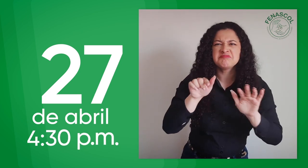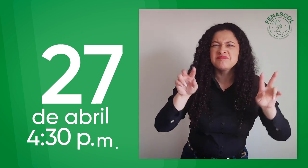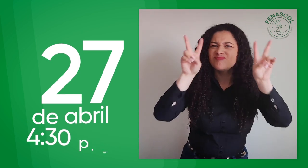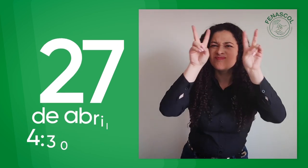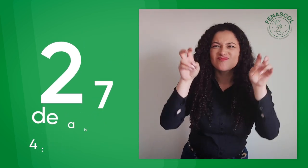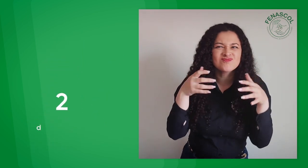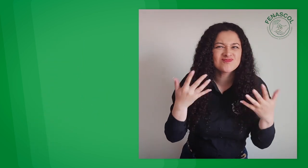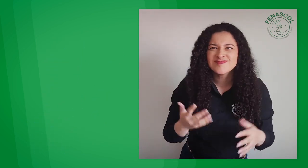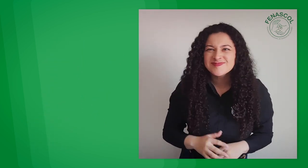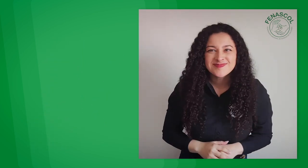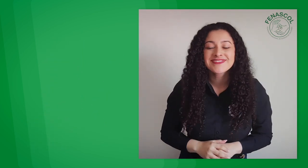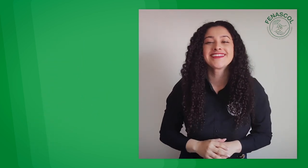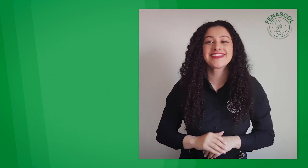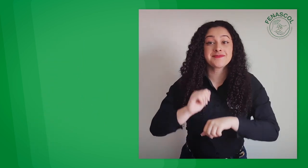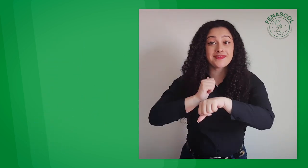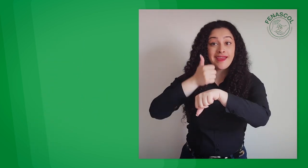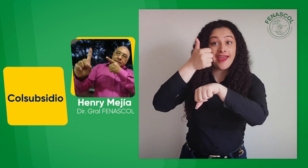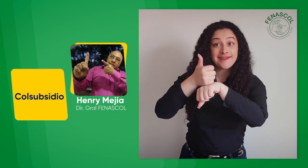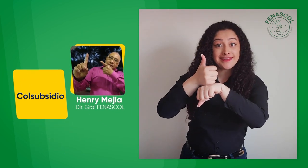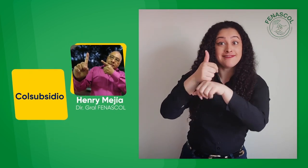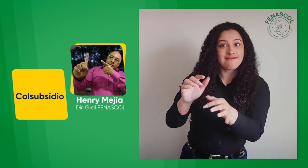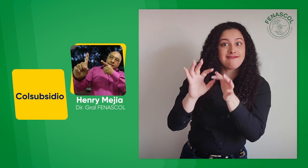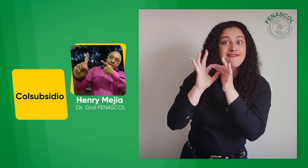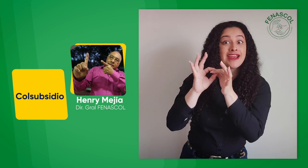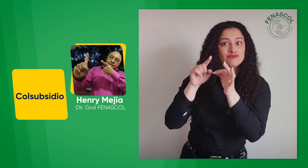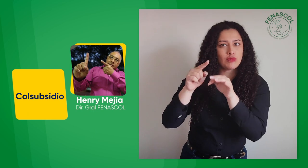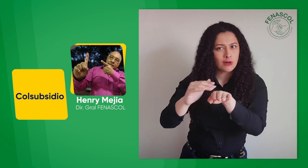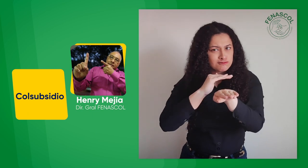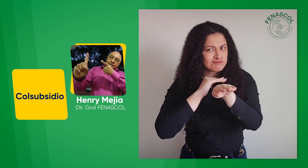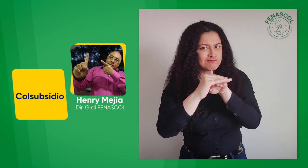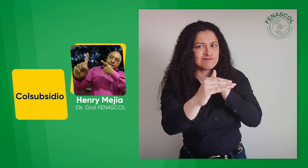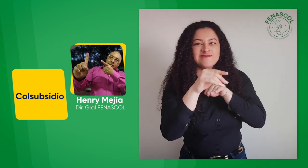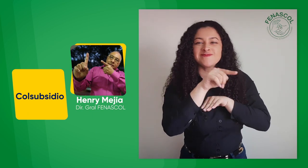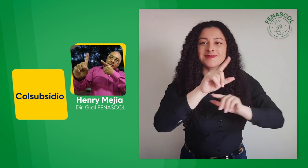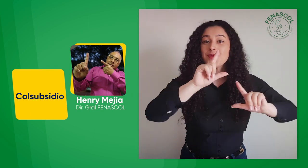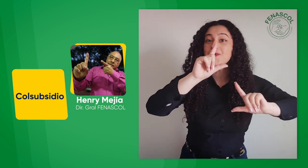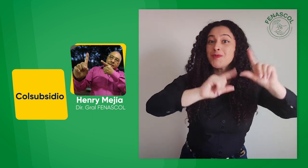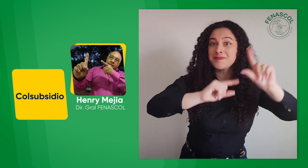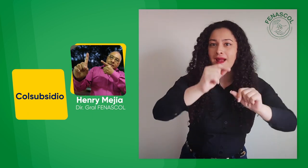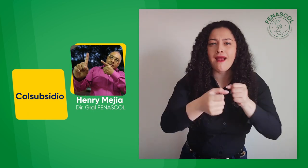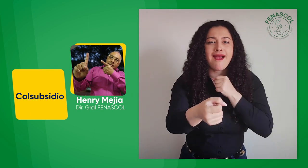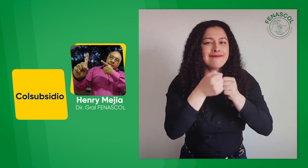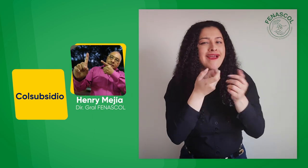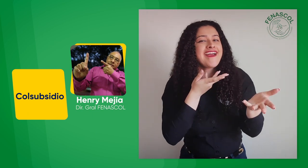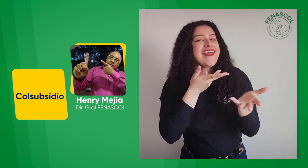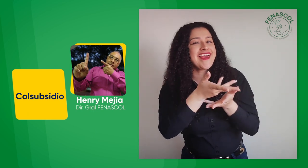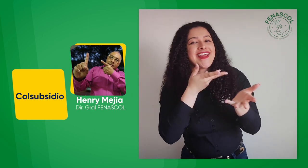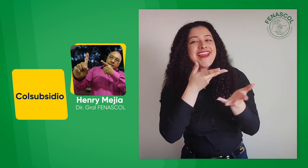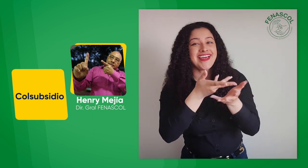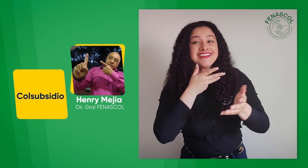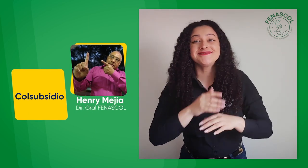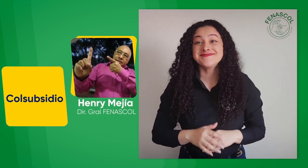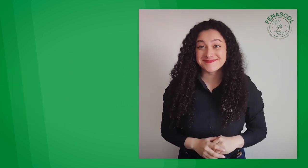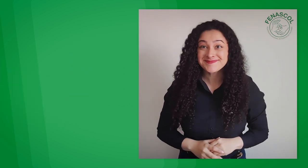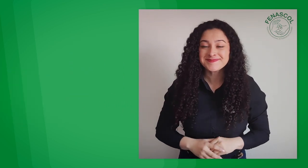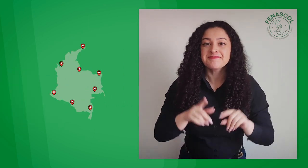Tendremos las secciones de Entrevista con el director de FENASCOL Como invitado, una persona déco el subsidio.